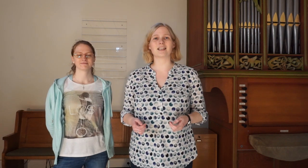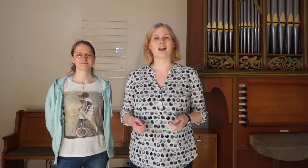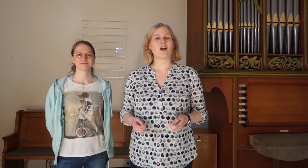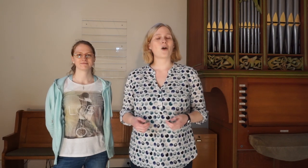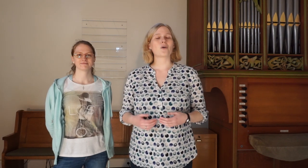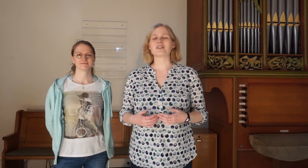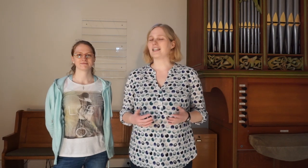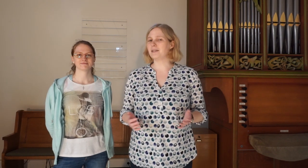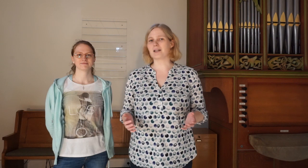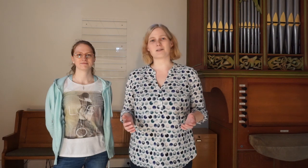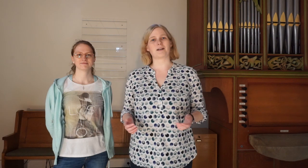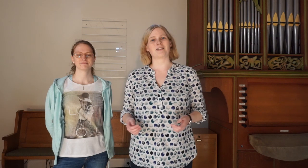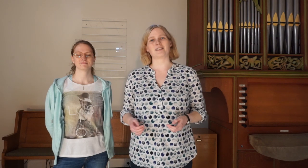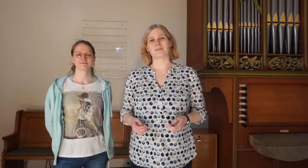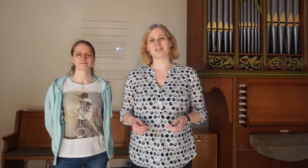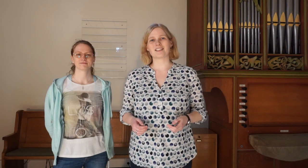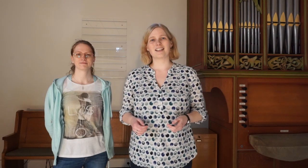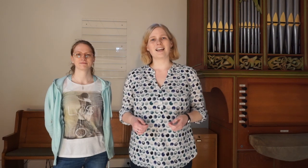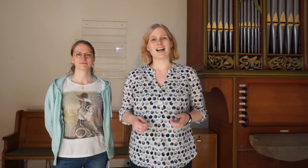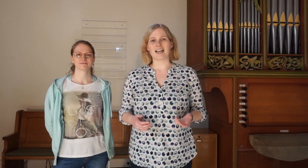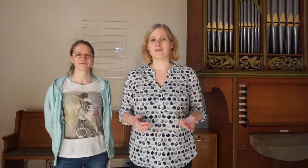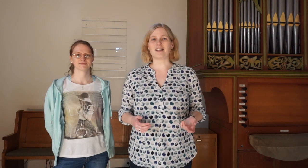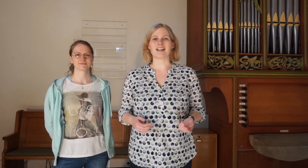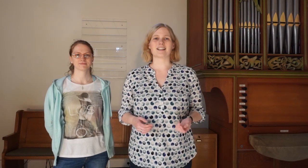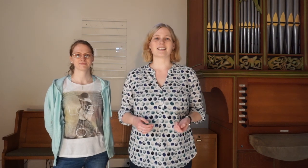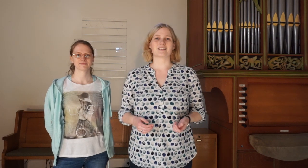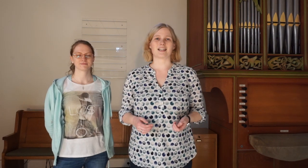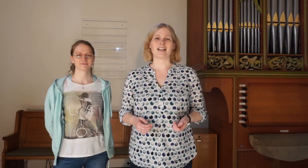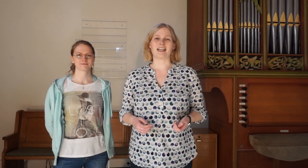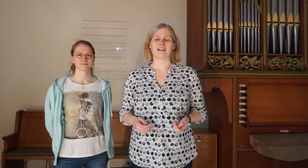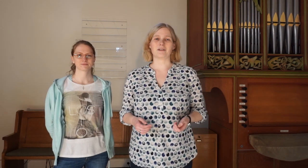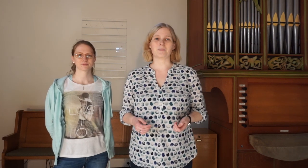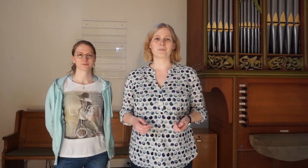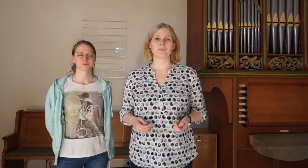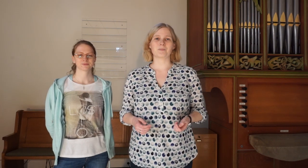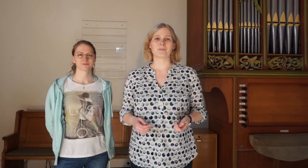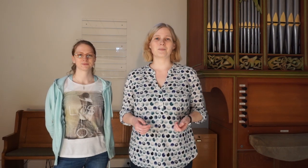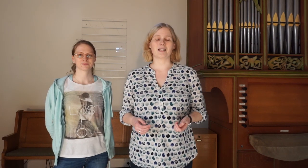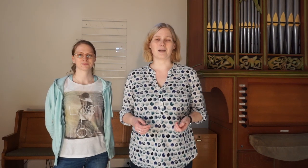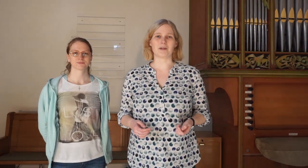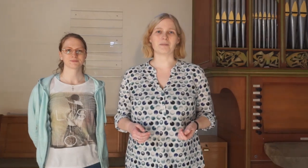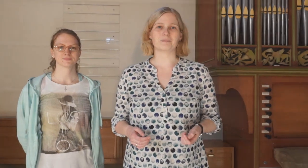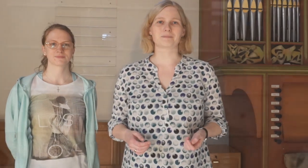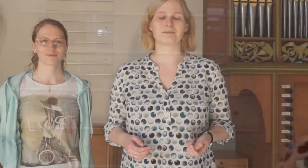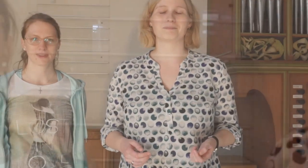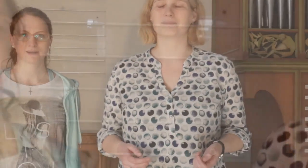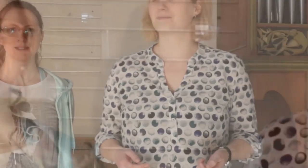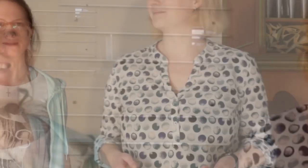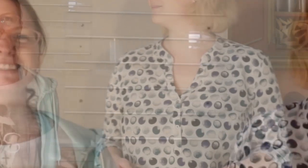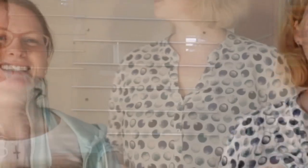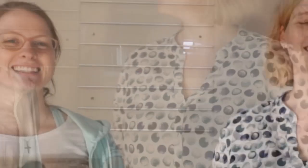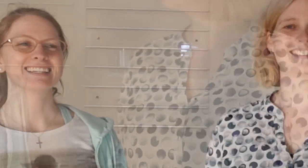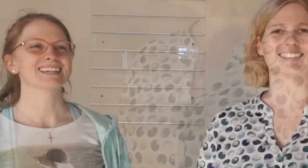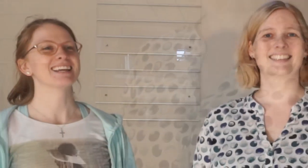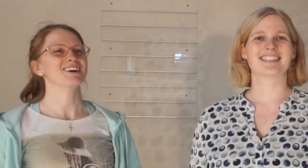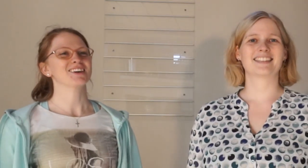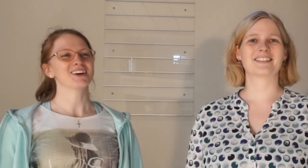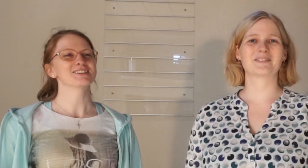und der niemals preisgibt. Ein Werk seiner Hände. Amen. Genau, heute